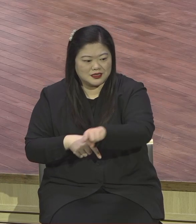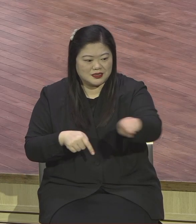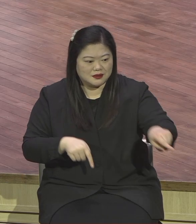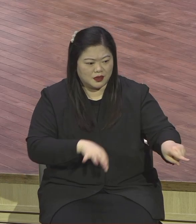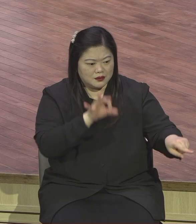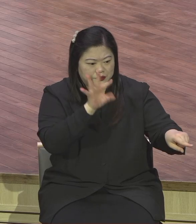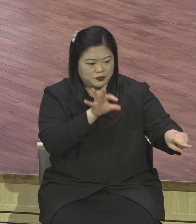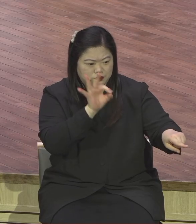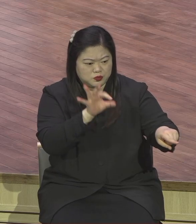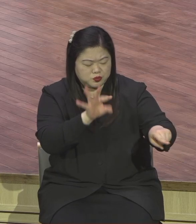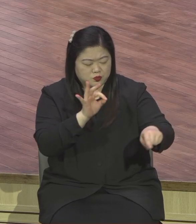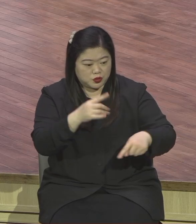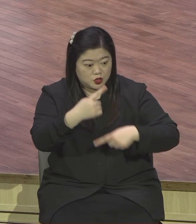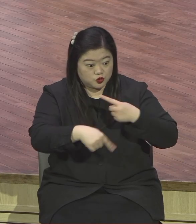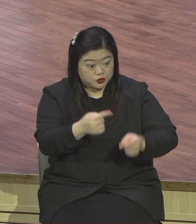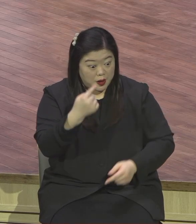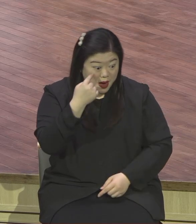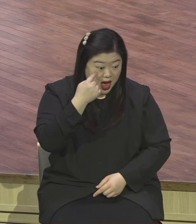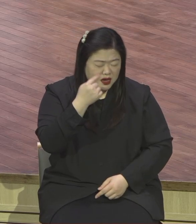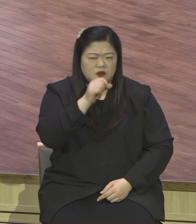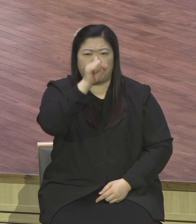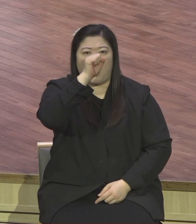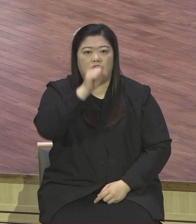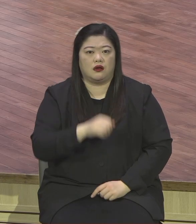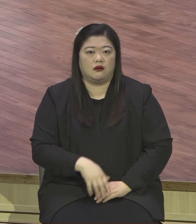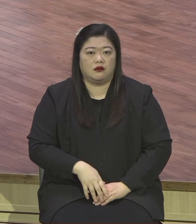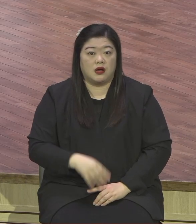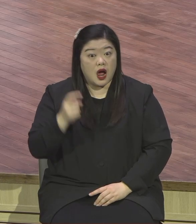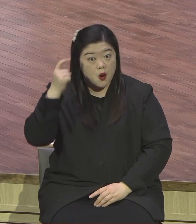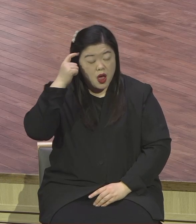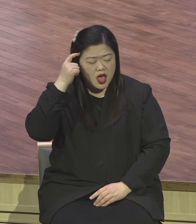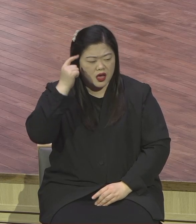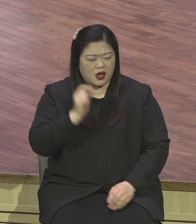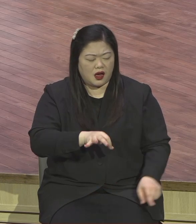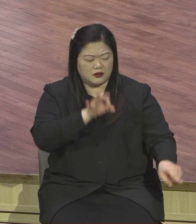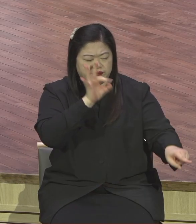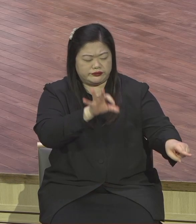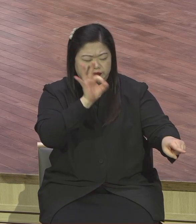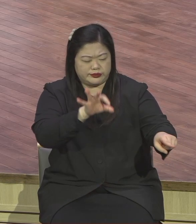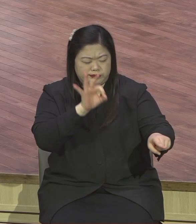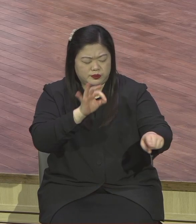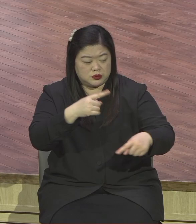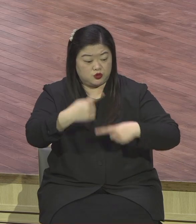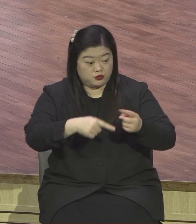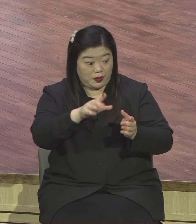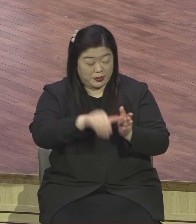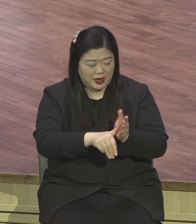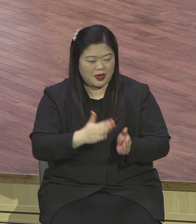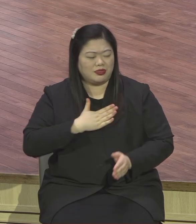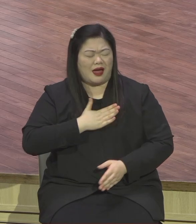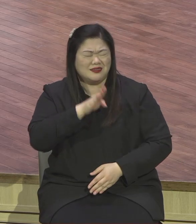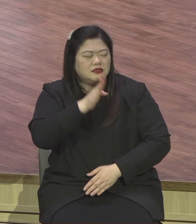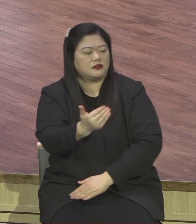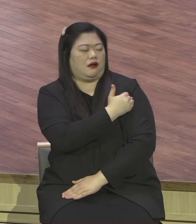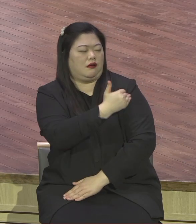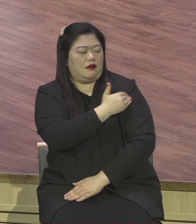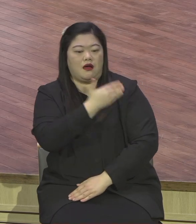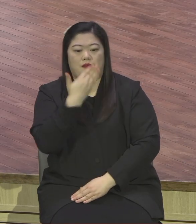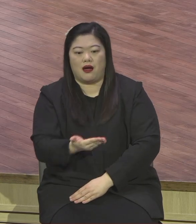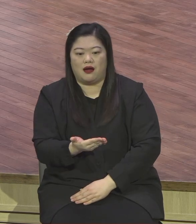은약 잡은 기도를 하게 되면 우리 인생의 대진표가 바뀌게 되어 있다. 아멘 여러분의